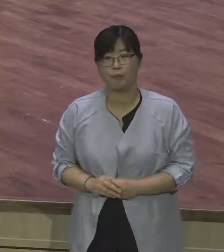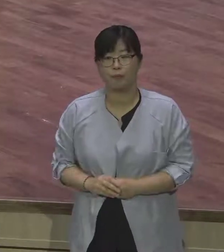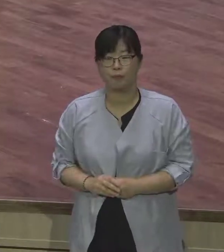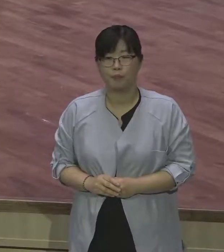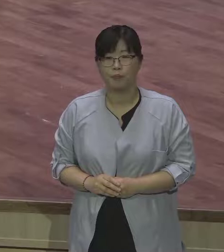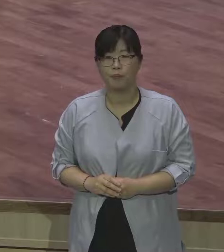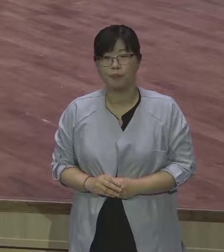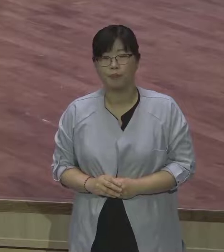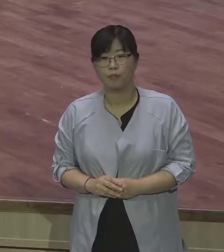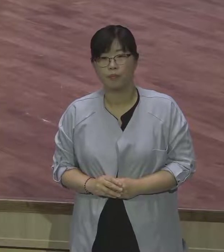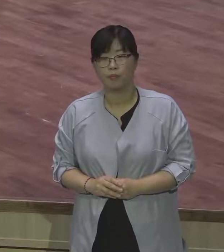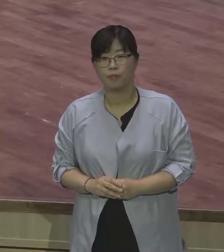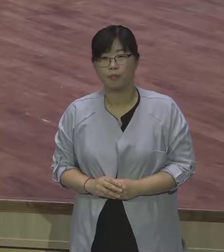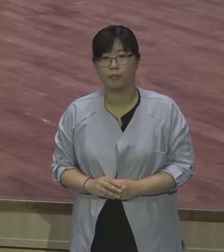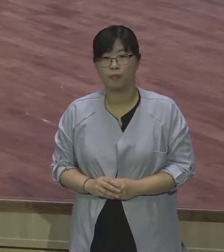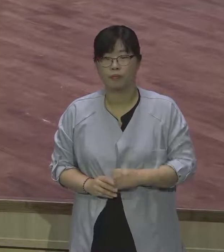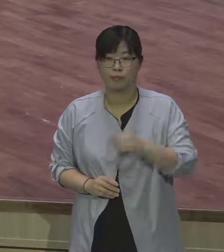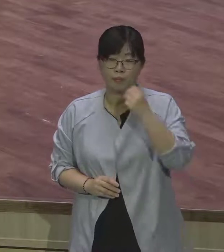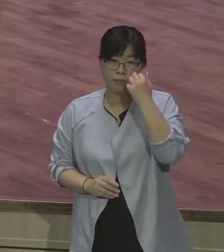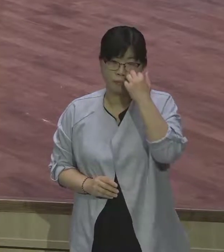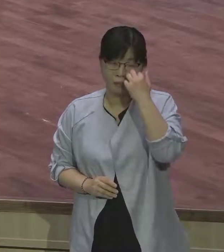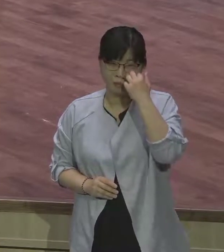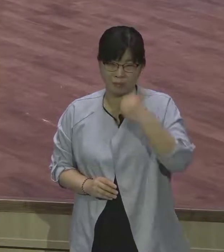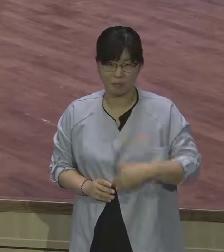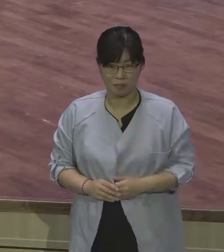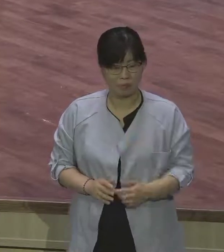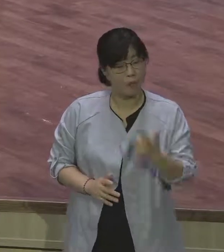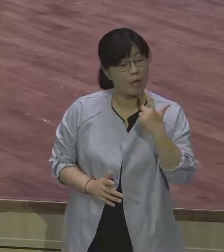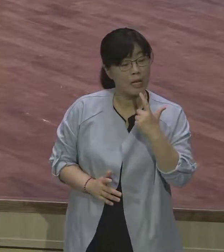직접적으로 체험했다. 이게 중요한 거거든요. 야곱에게.